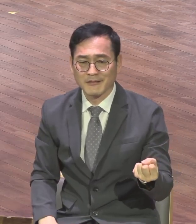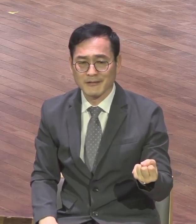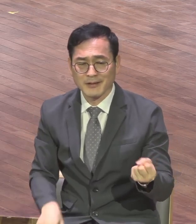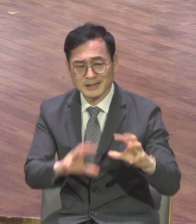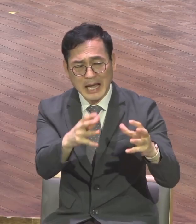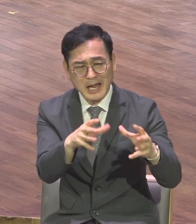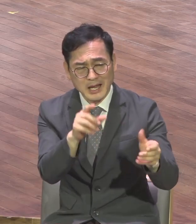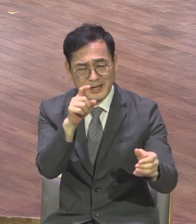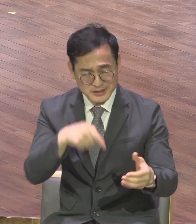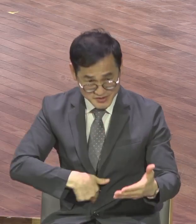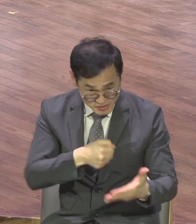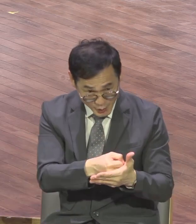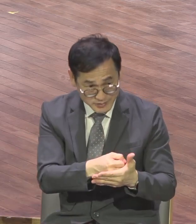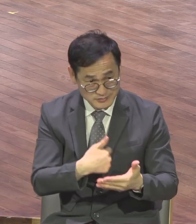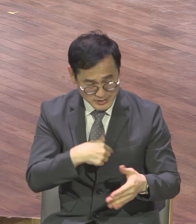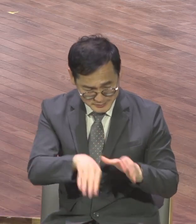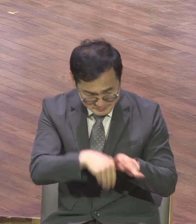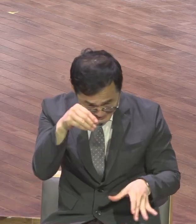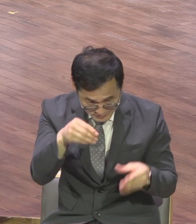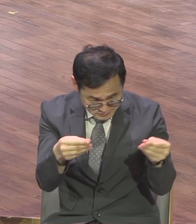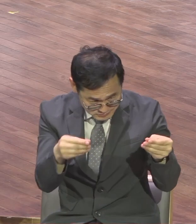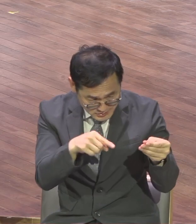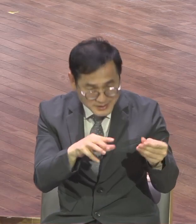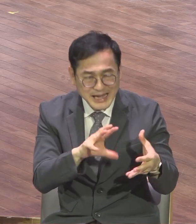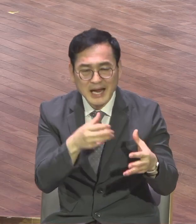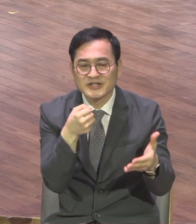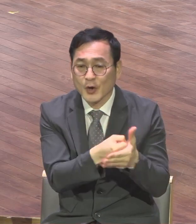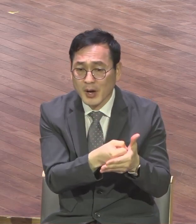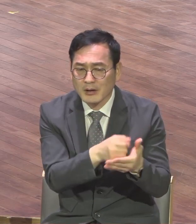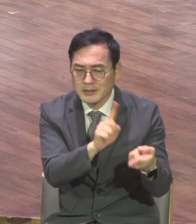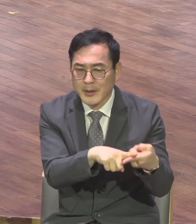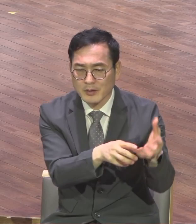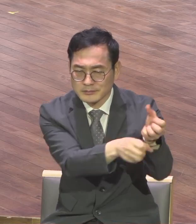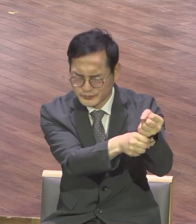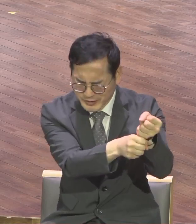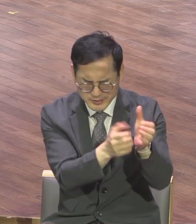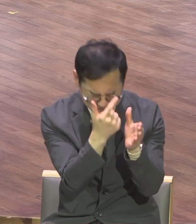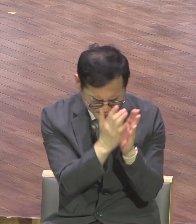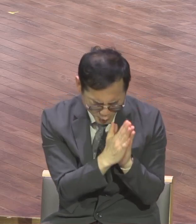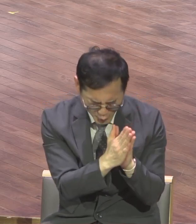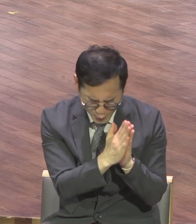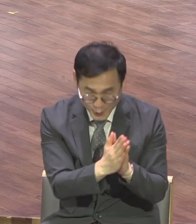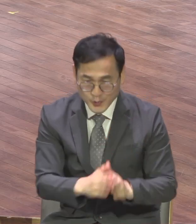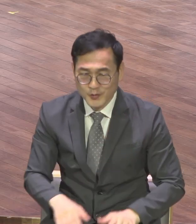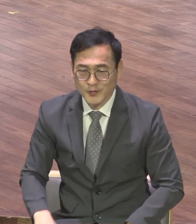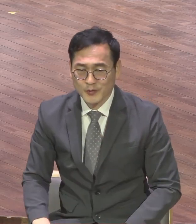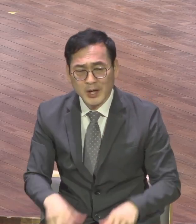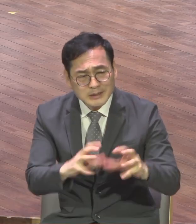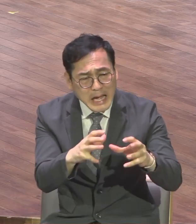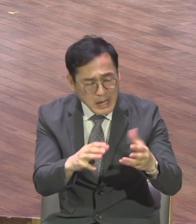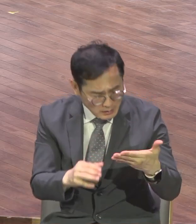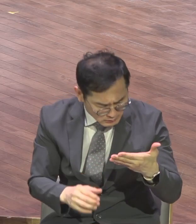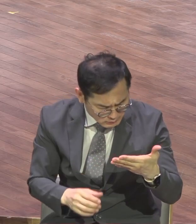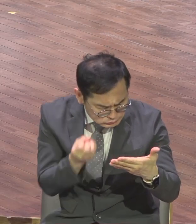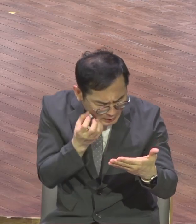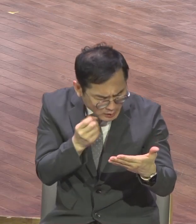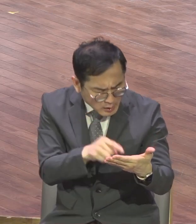하나님만이 아시는 전능야만 아시는 거지 그 나라에 갈 수가 없어 알지도 못해 근데 기도해